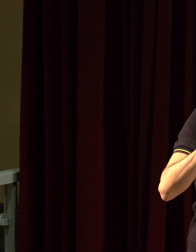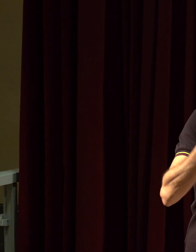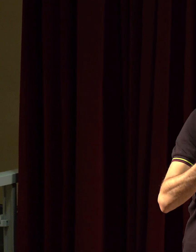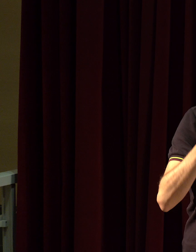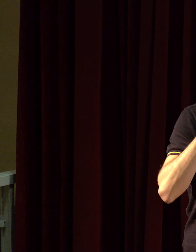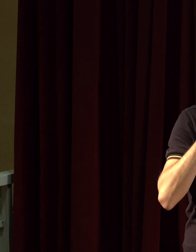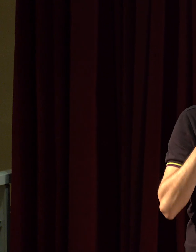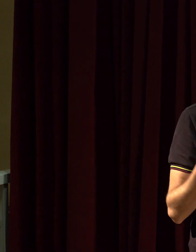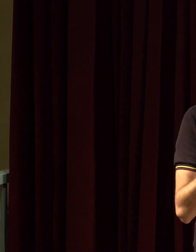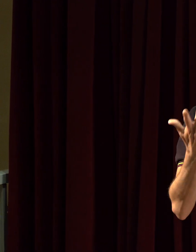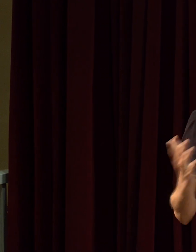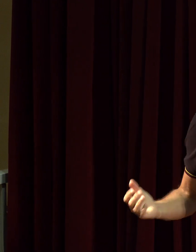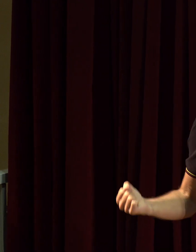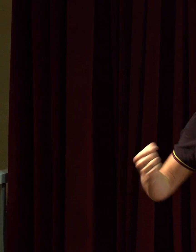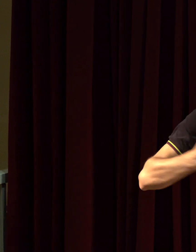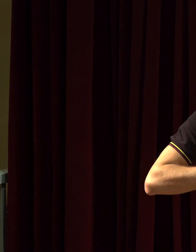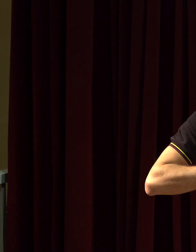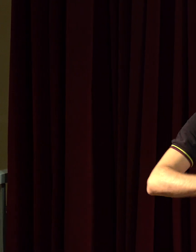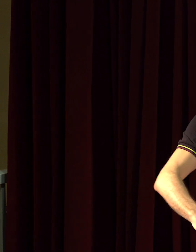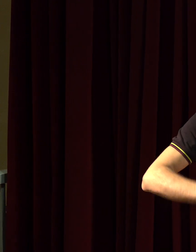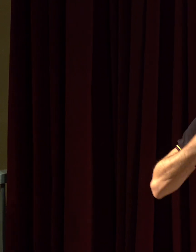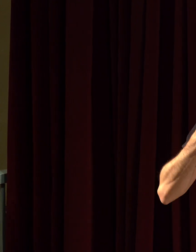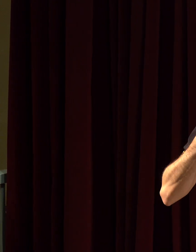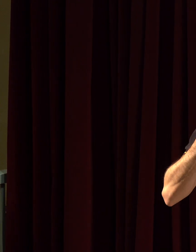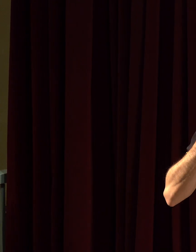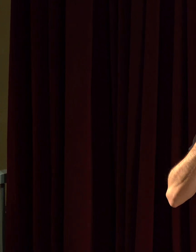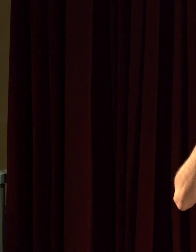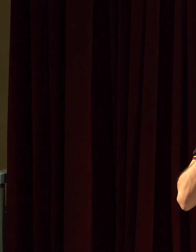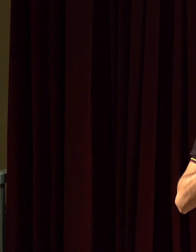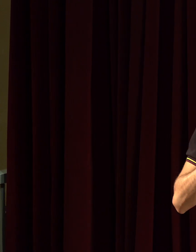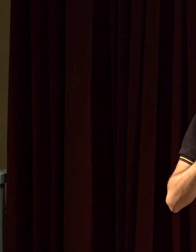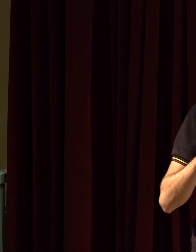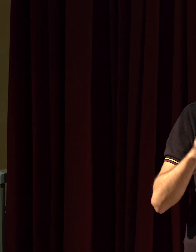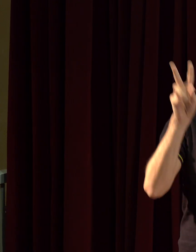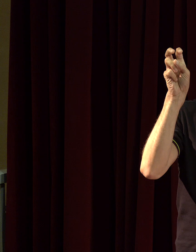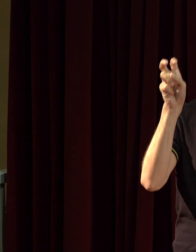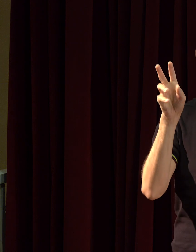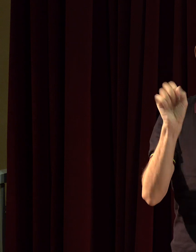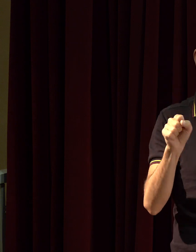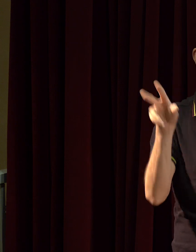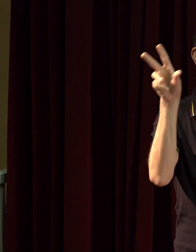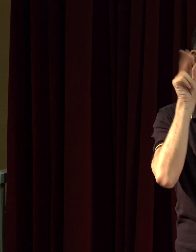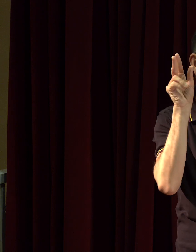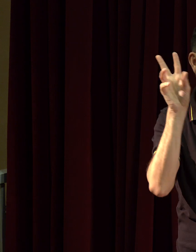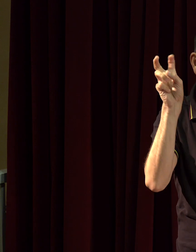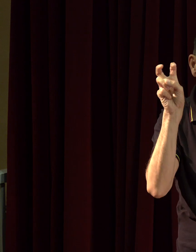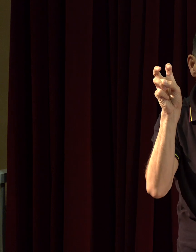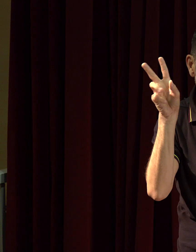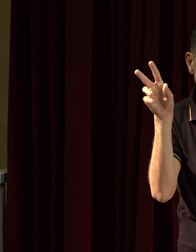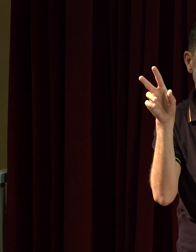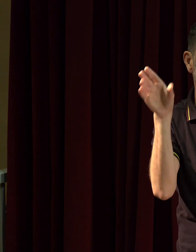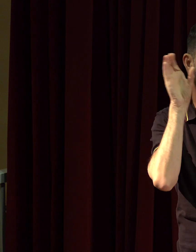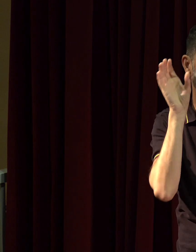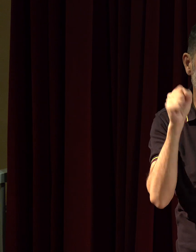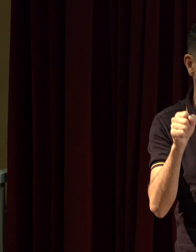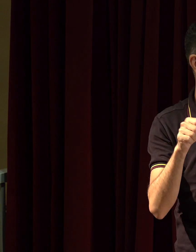Donc, vous pouvez vous demander pourquoi un sourd irait à l'Opéra. Mais c'est vrai que maintenant, il y a des gilets vibrants que l'on peut porter